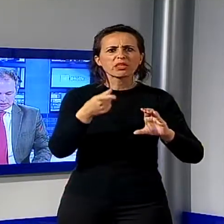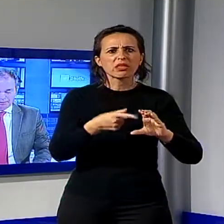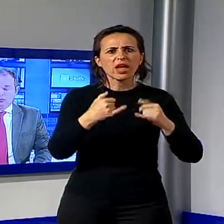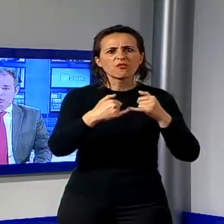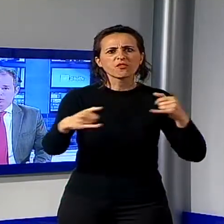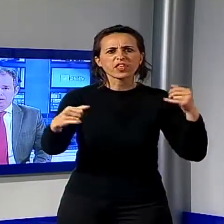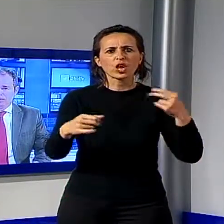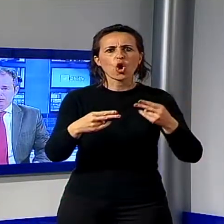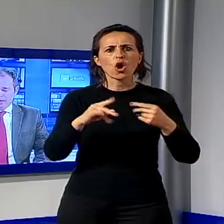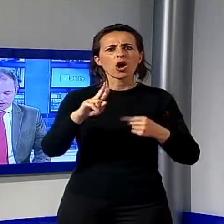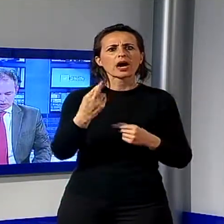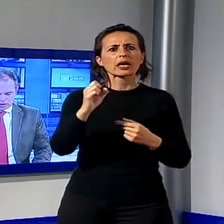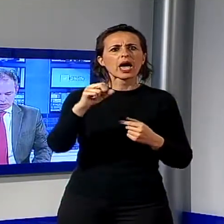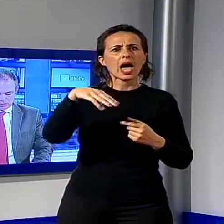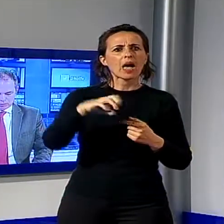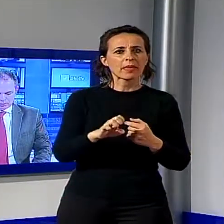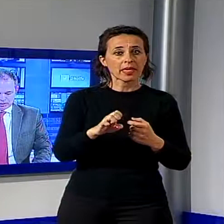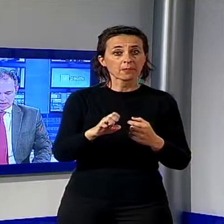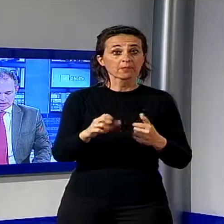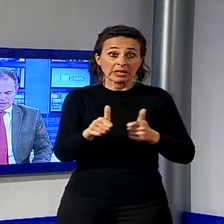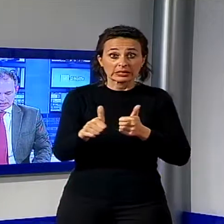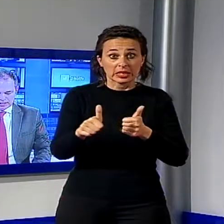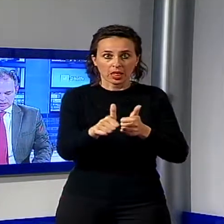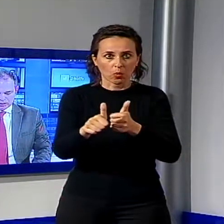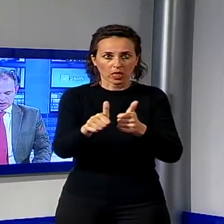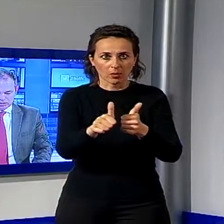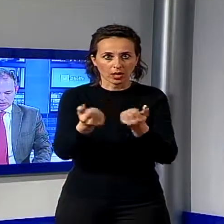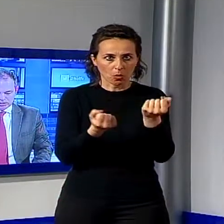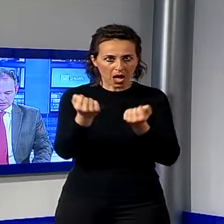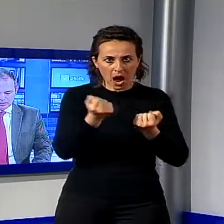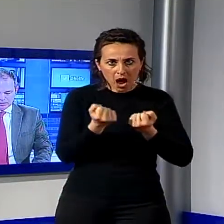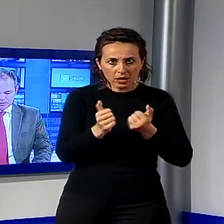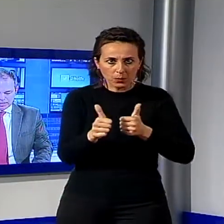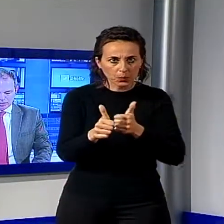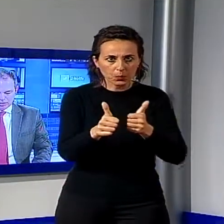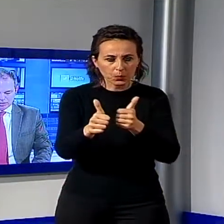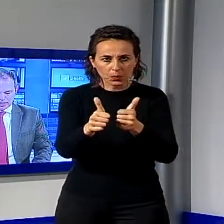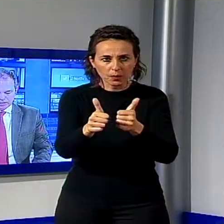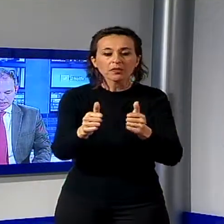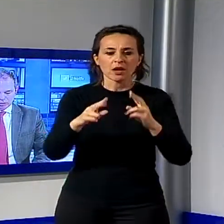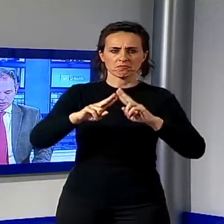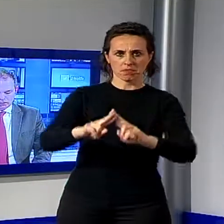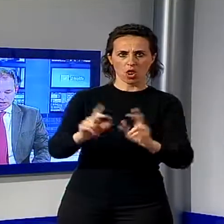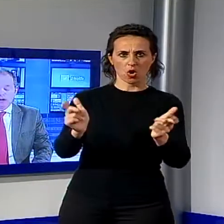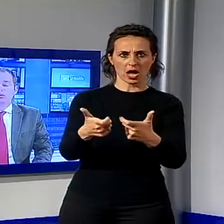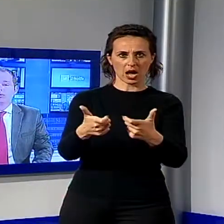Dopo un breve inseguimento l'auto è stata bloccata, all'interno c'erano 30 metri di cavo elettrico che era stato trafugato da una